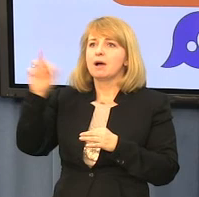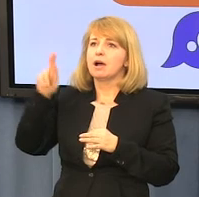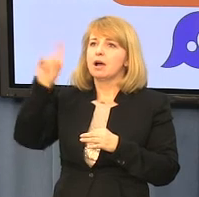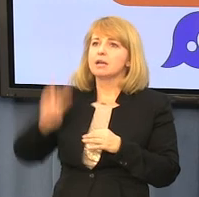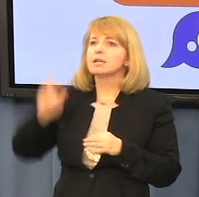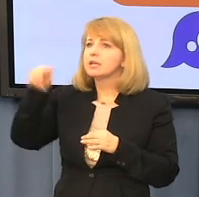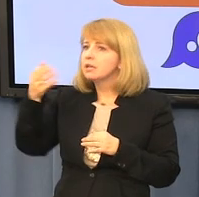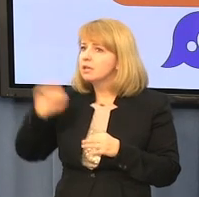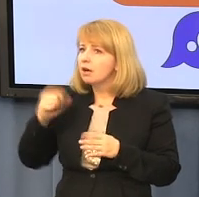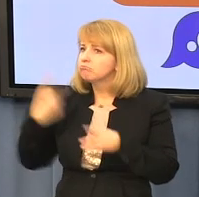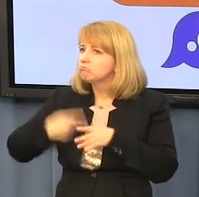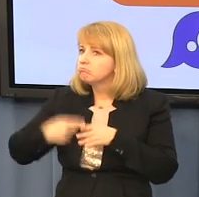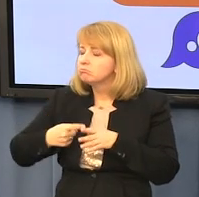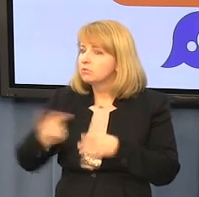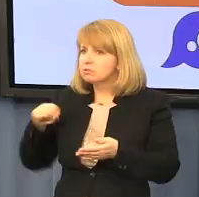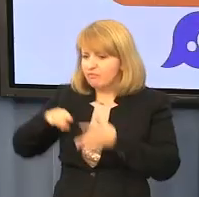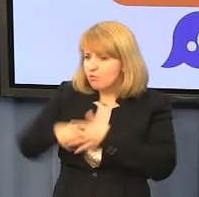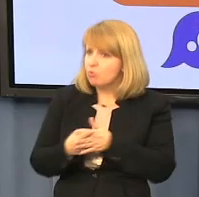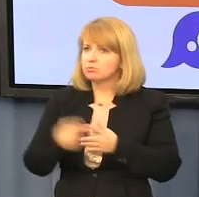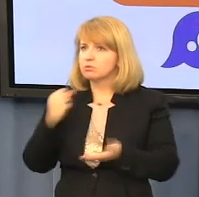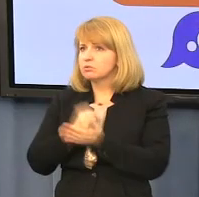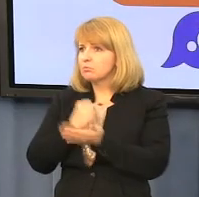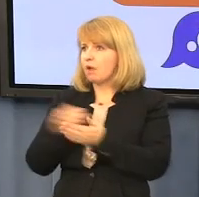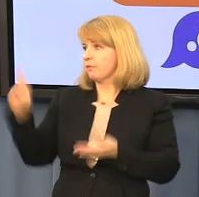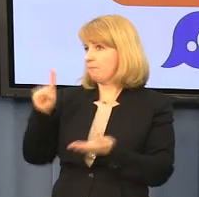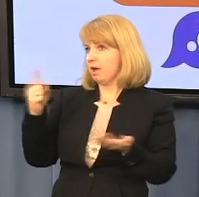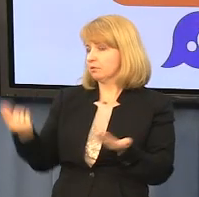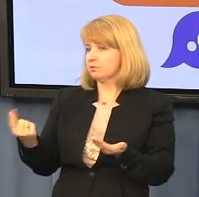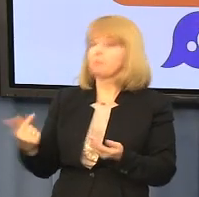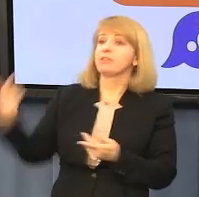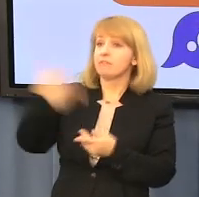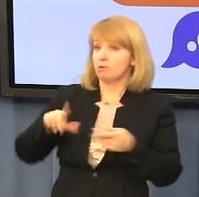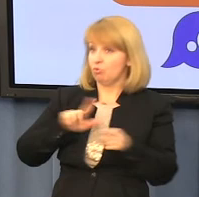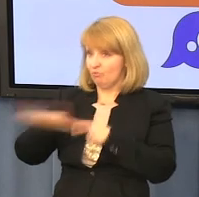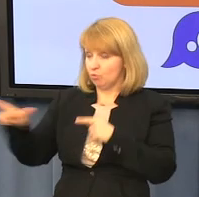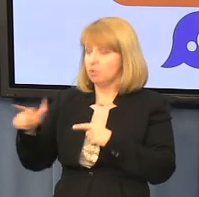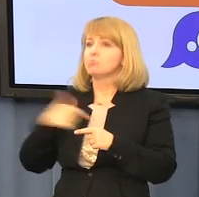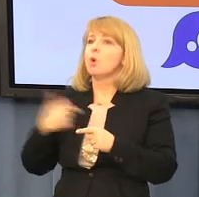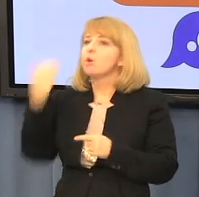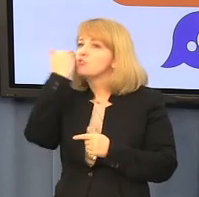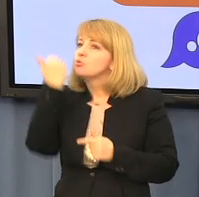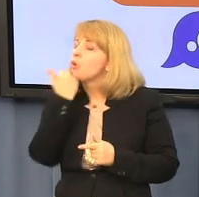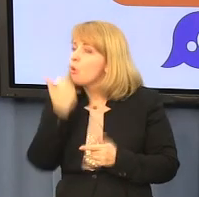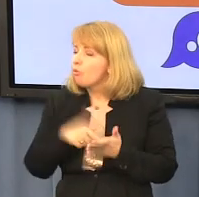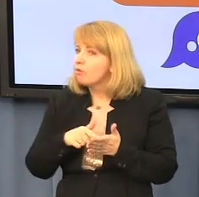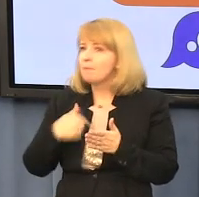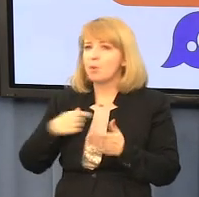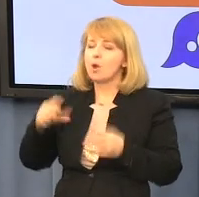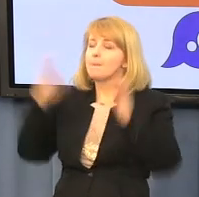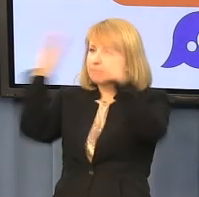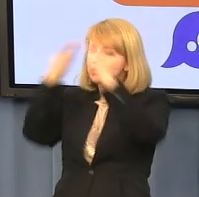kościoła w sprawy państwa. Również w 2012 roku w Częstochowie biskup Pacyfik Dydycz